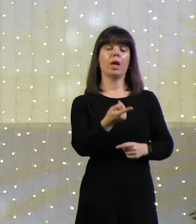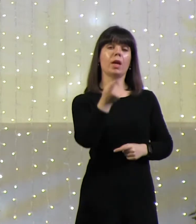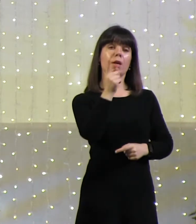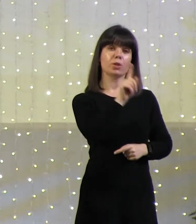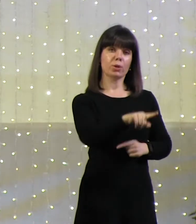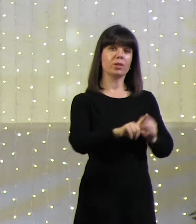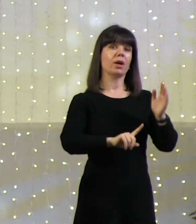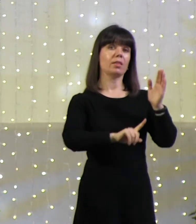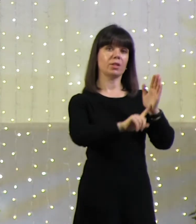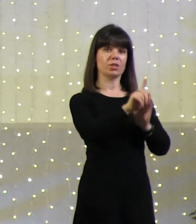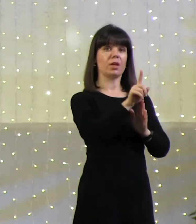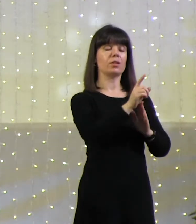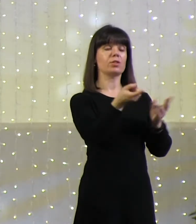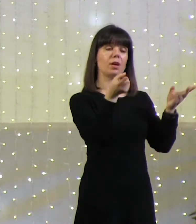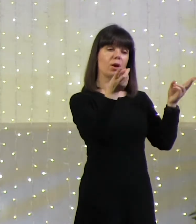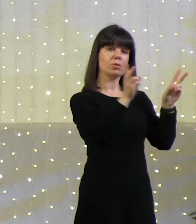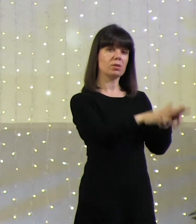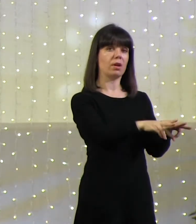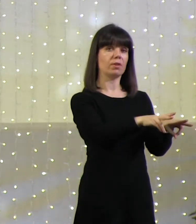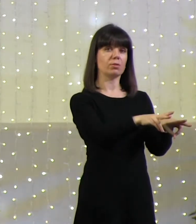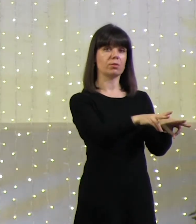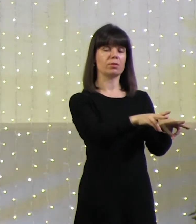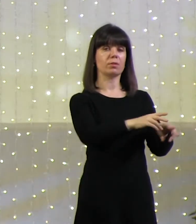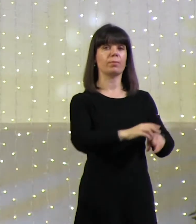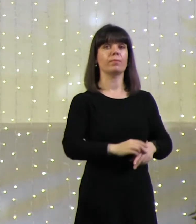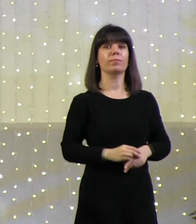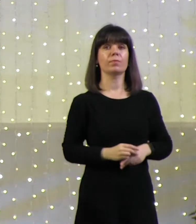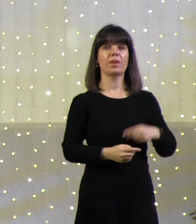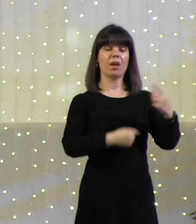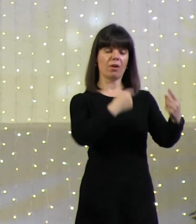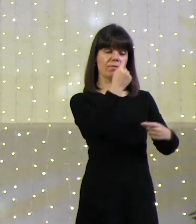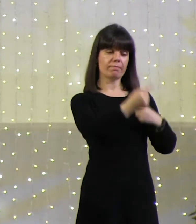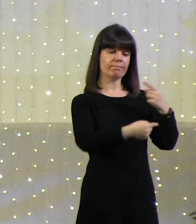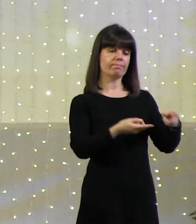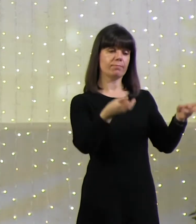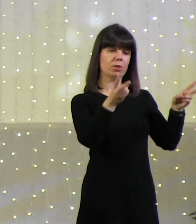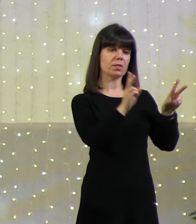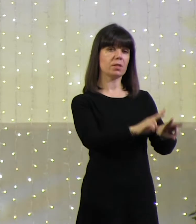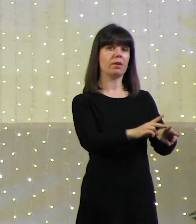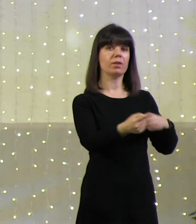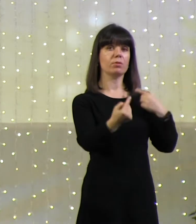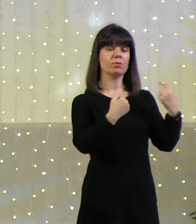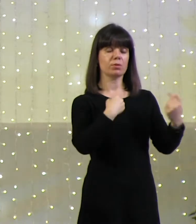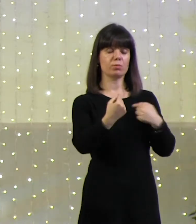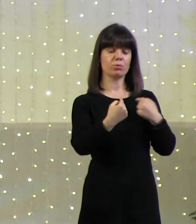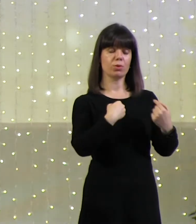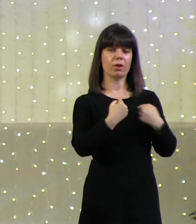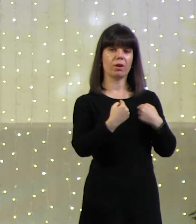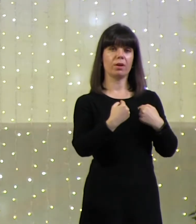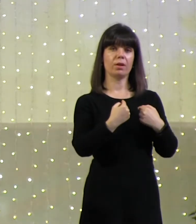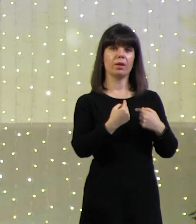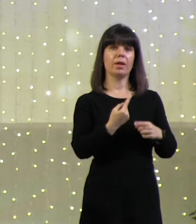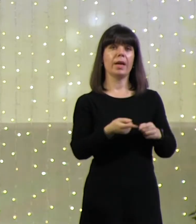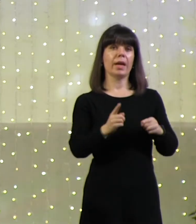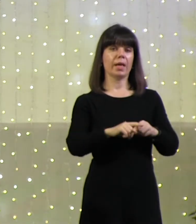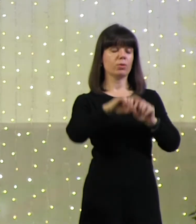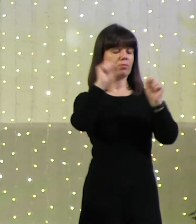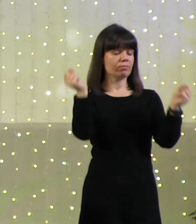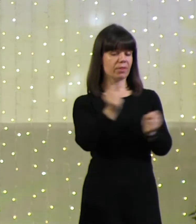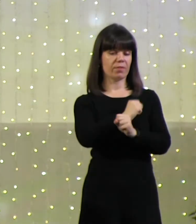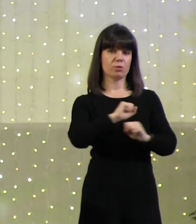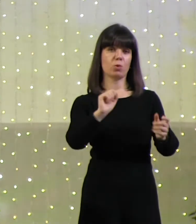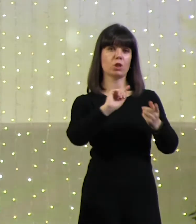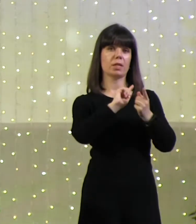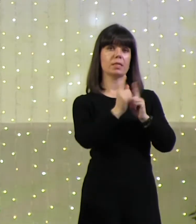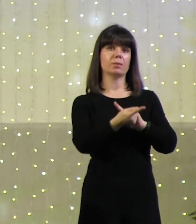начнется оставленность вечная, мучительная, и это невозможно изменить.